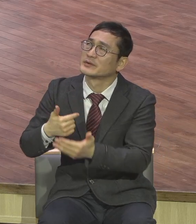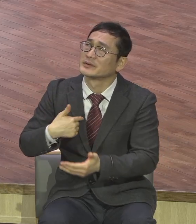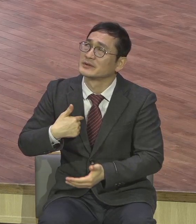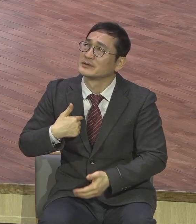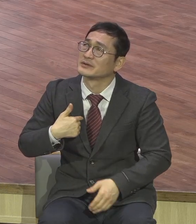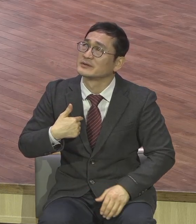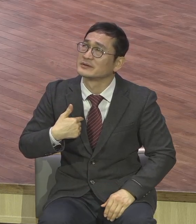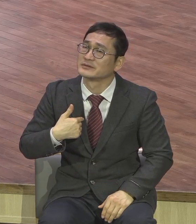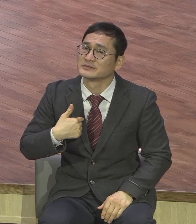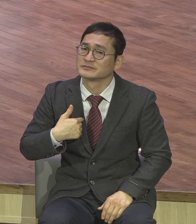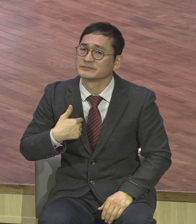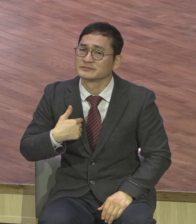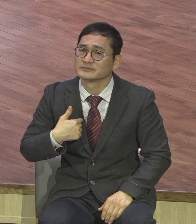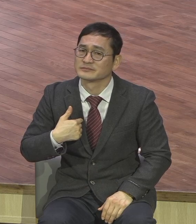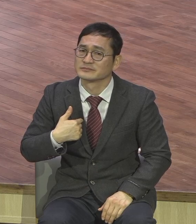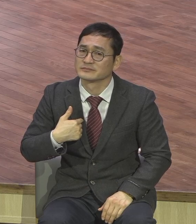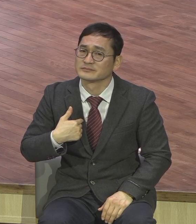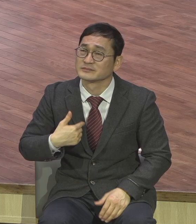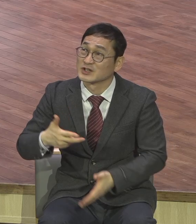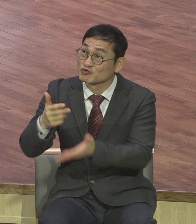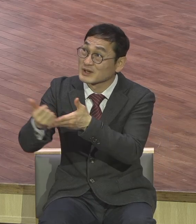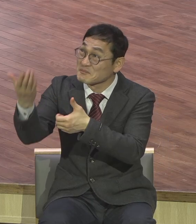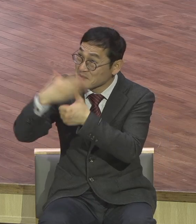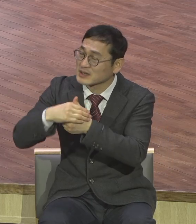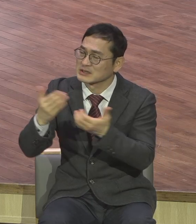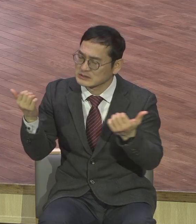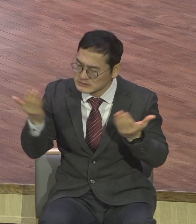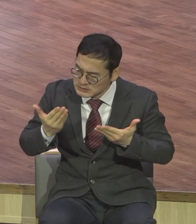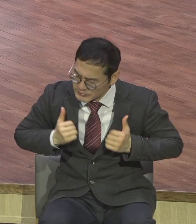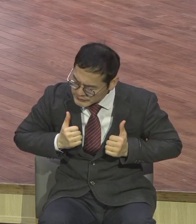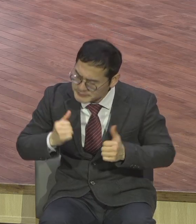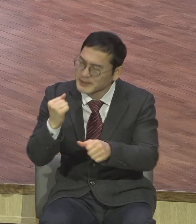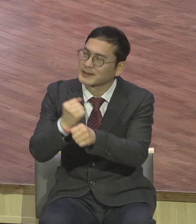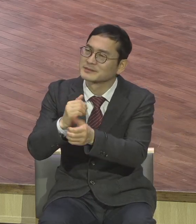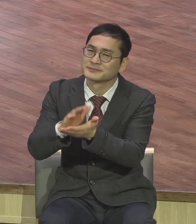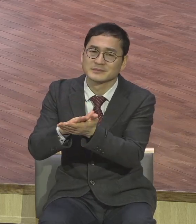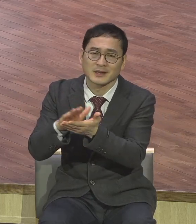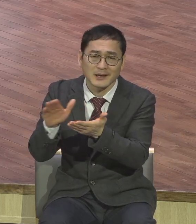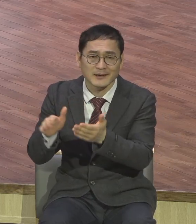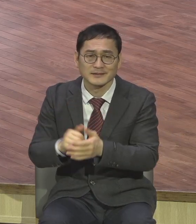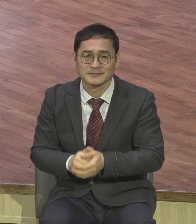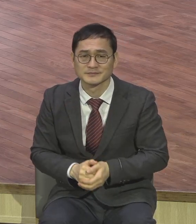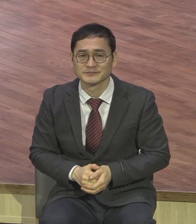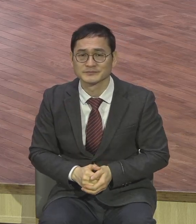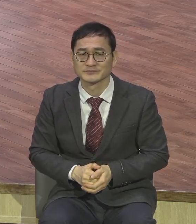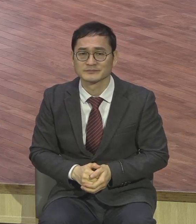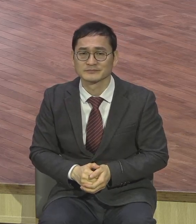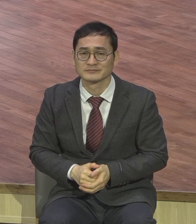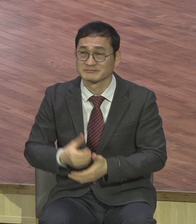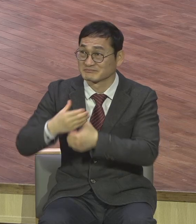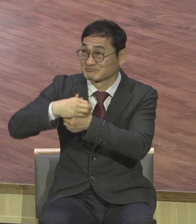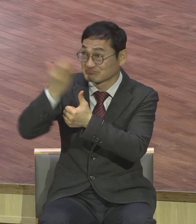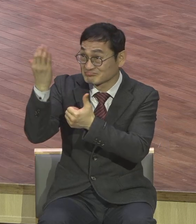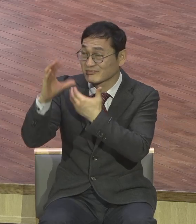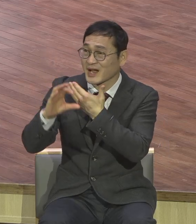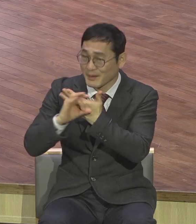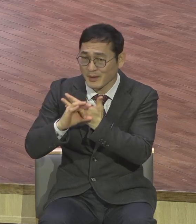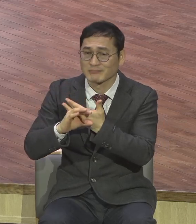가겠습니다 손 떼는 거예요 하나님이 서신은 그 때만 승인 받고 하나님 손 내리면 그날 내려가는 거 나는 매일 기도하는 거 그겁니다